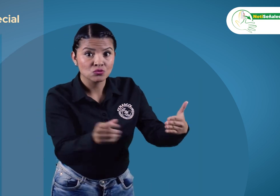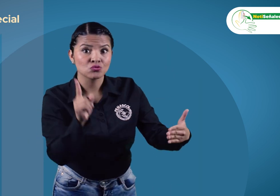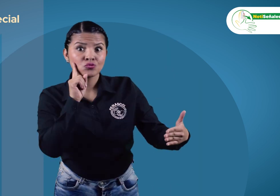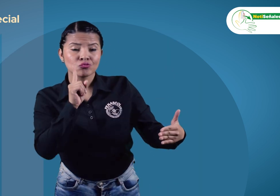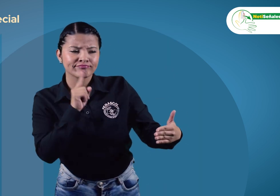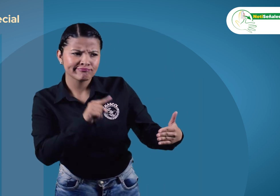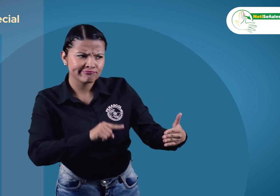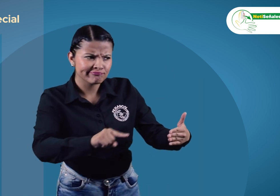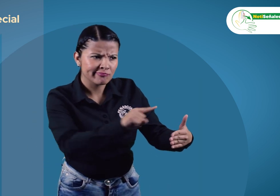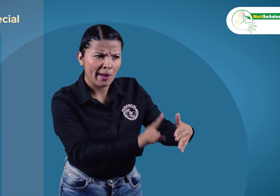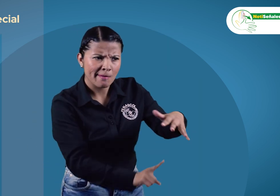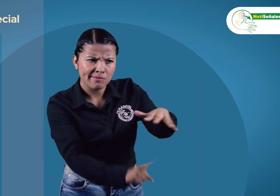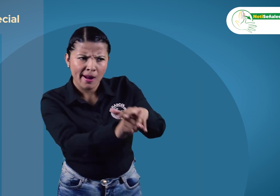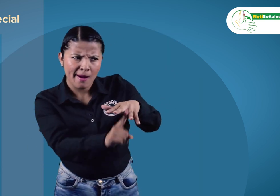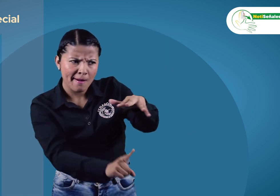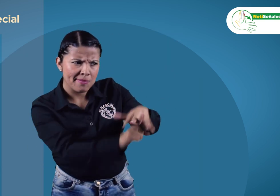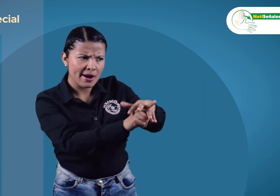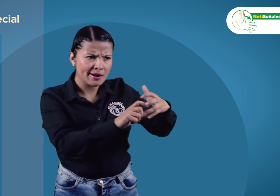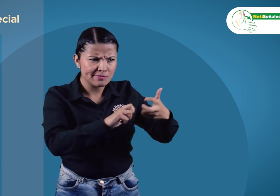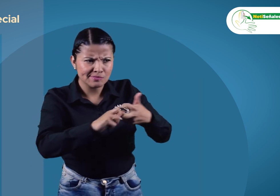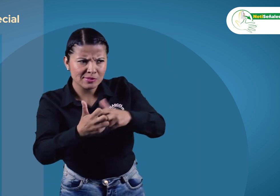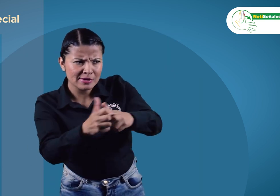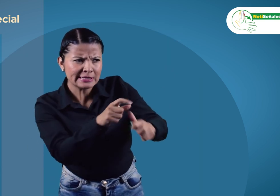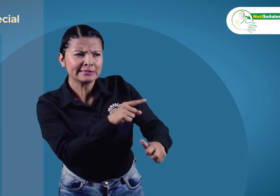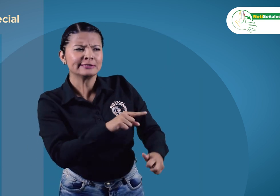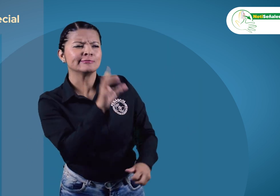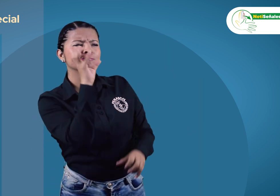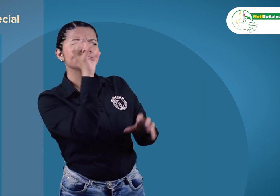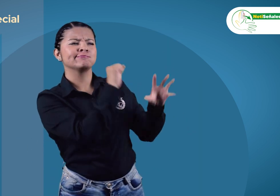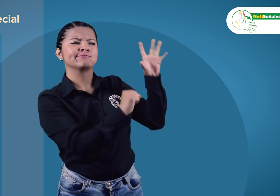analizando la problemática educativa de los niños sordos